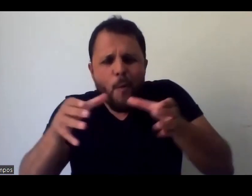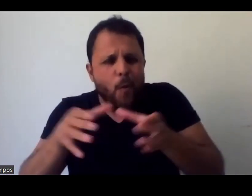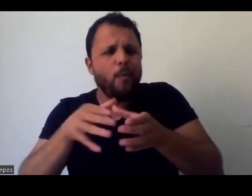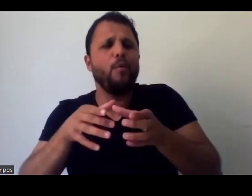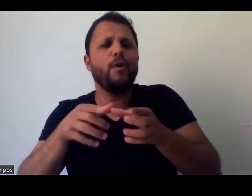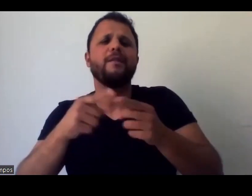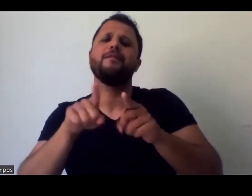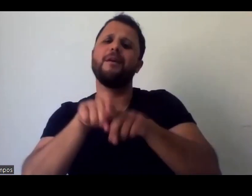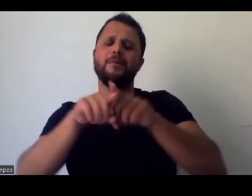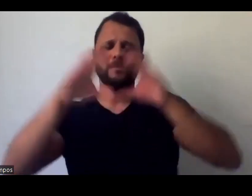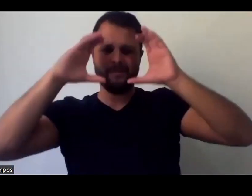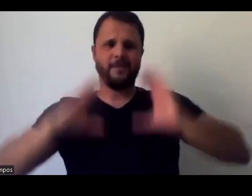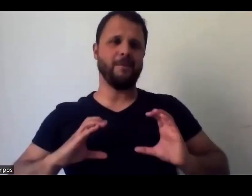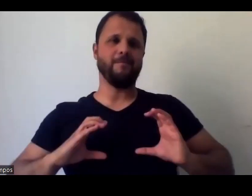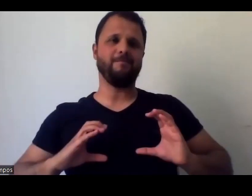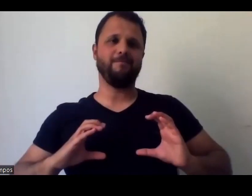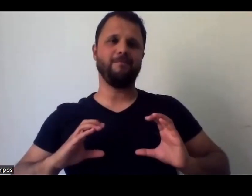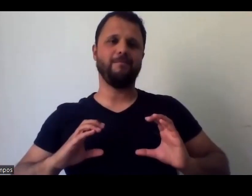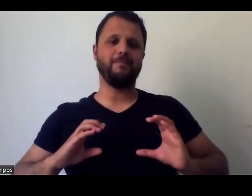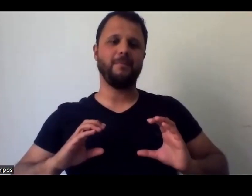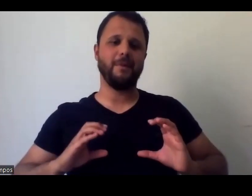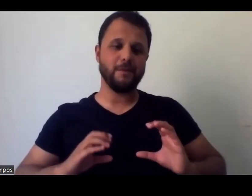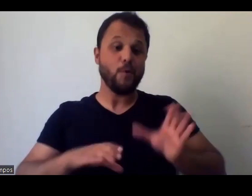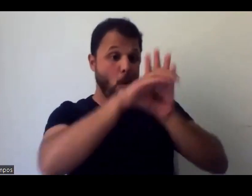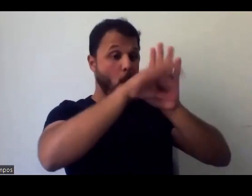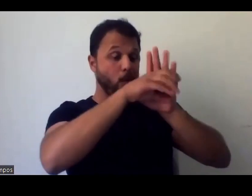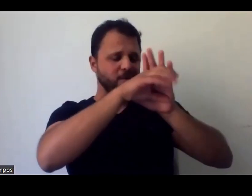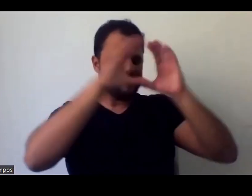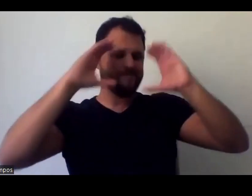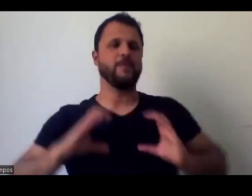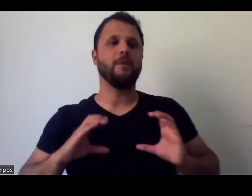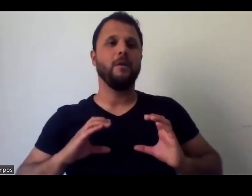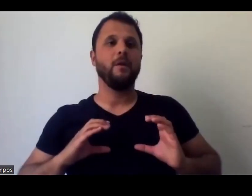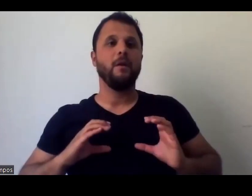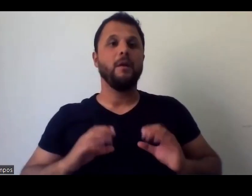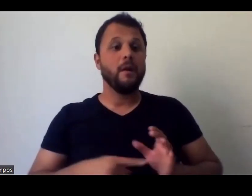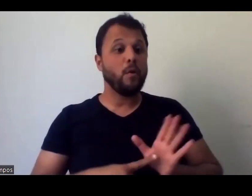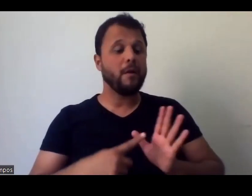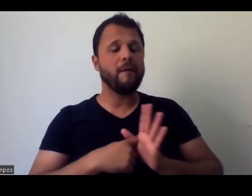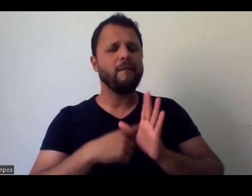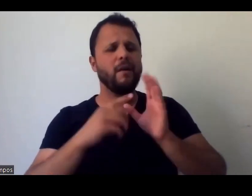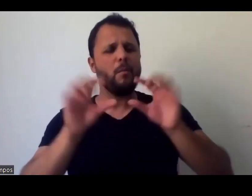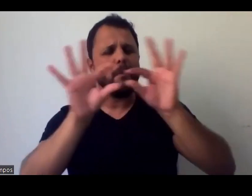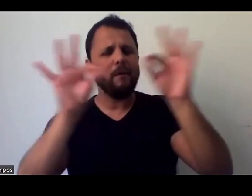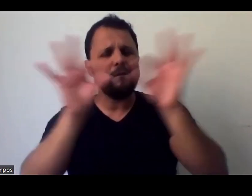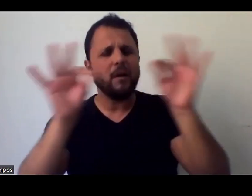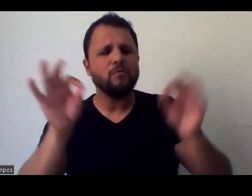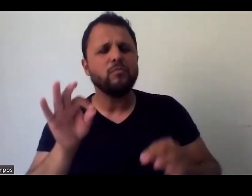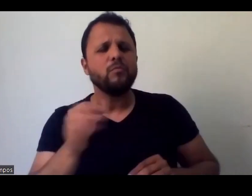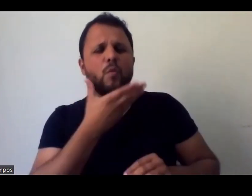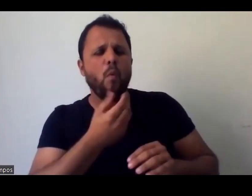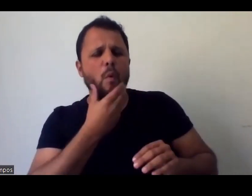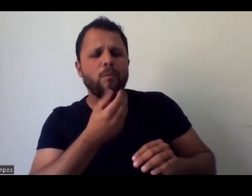cidadania, de noções de cidadania. e eu queria citar um cara que eu gosto muito, é,